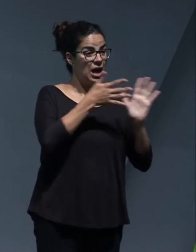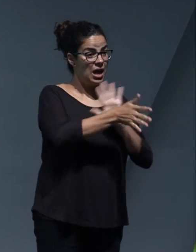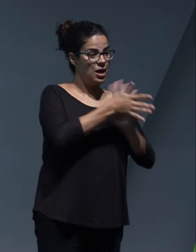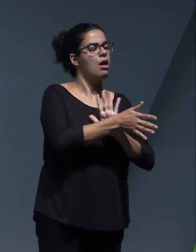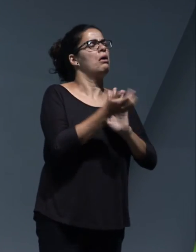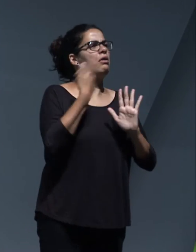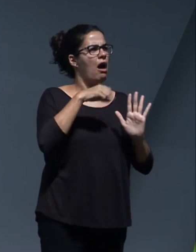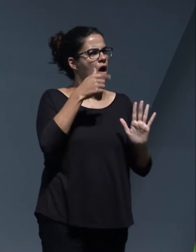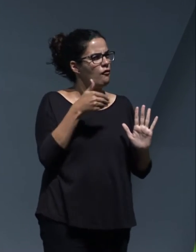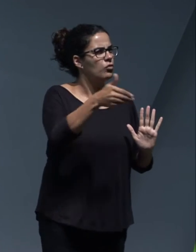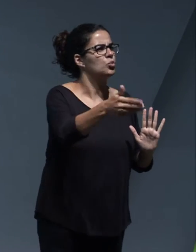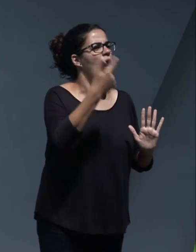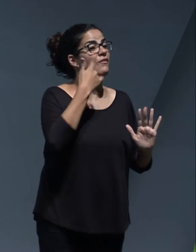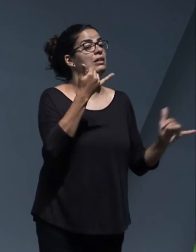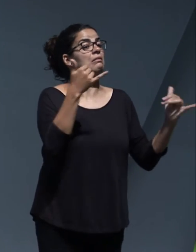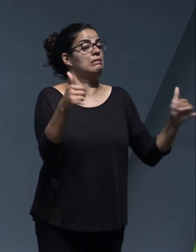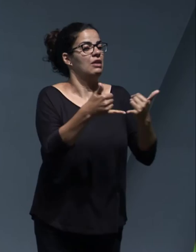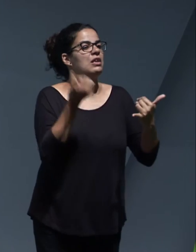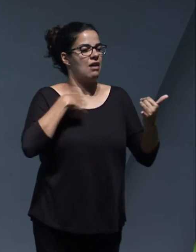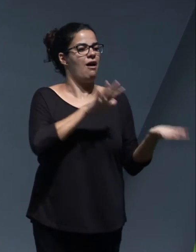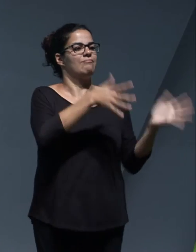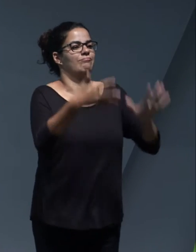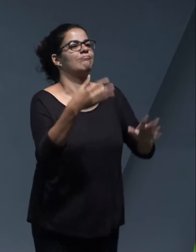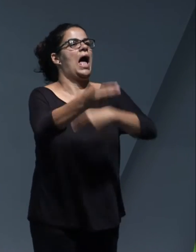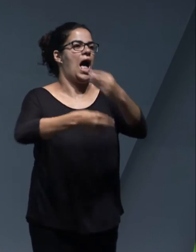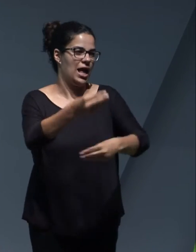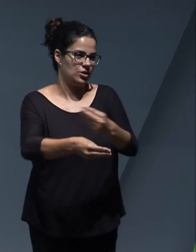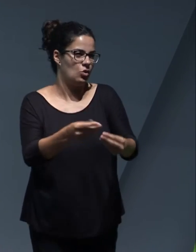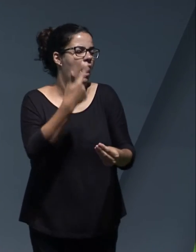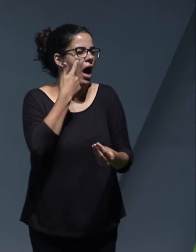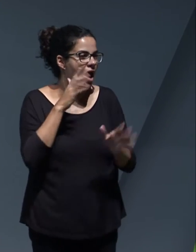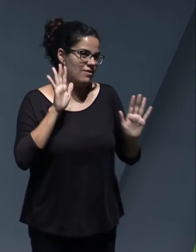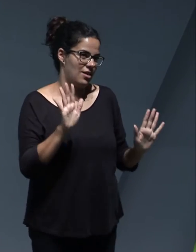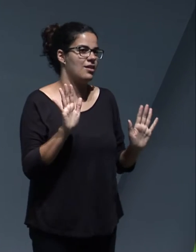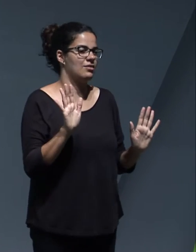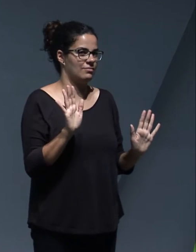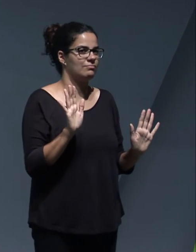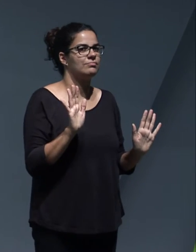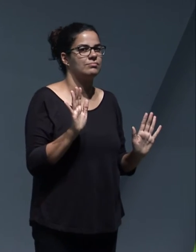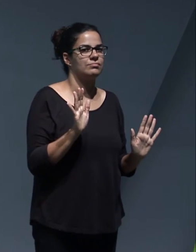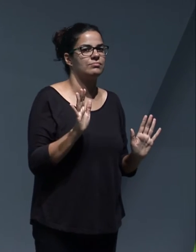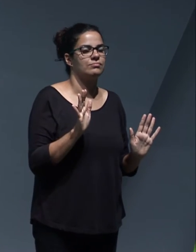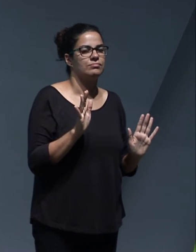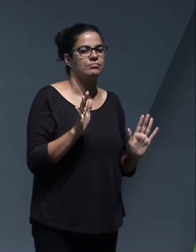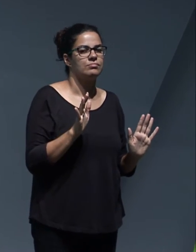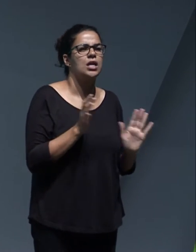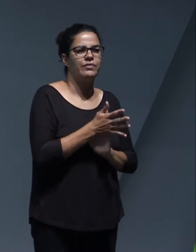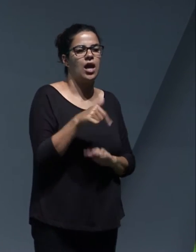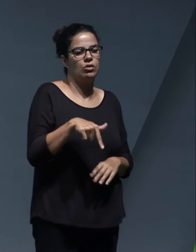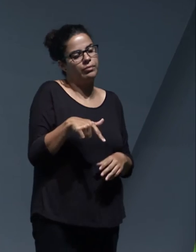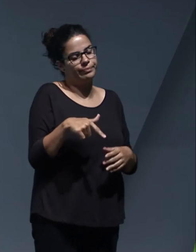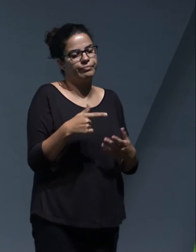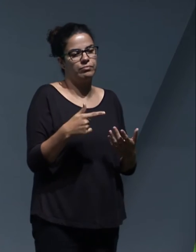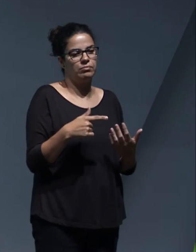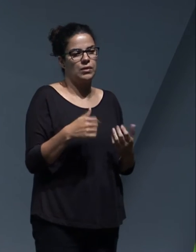desarrollado, ha puesto en práctica. Esto es una carrera de largo fondo, es